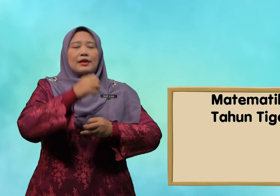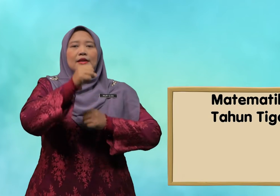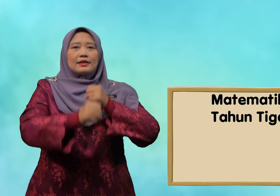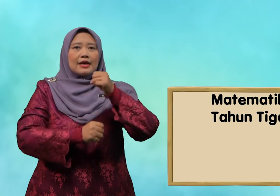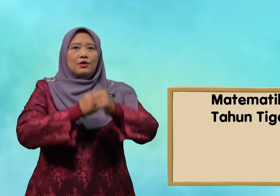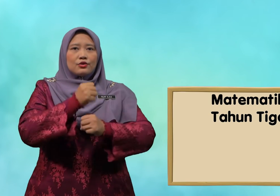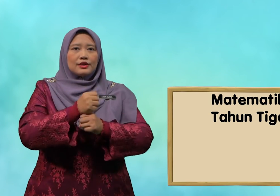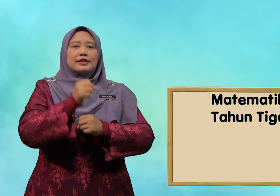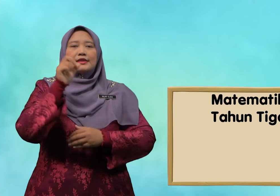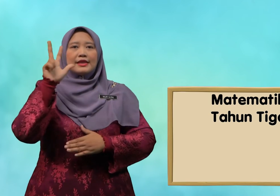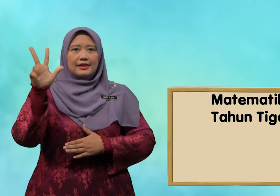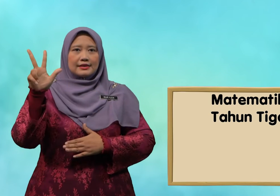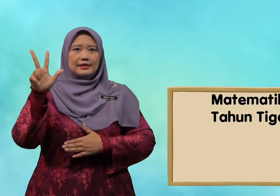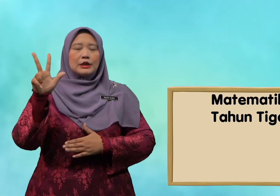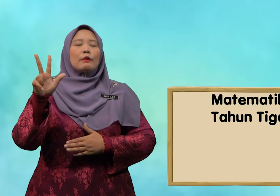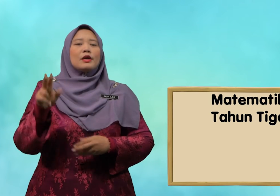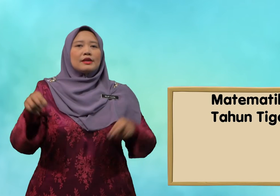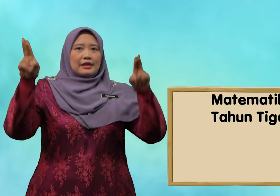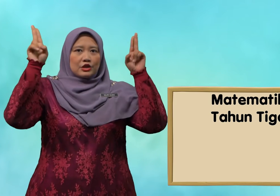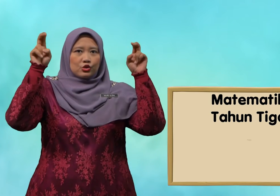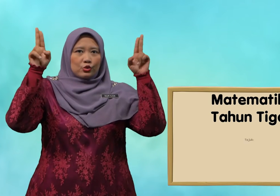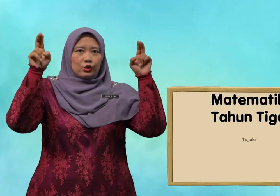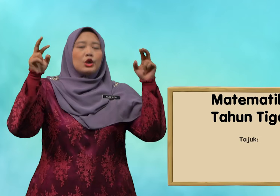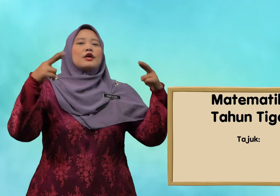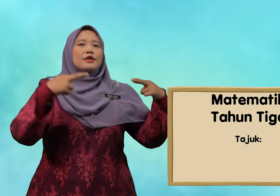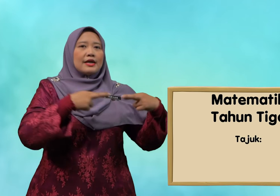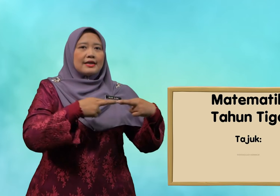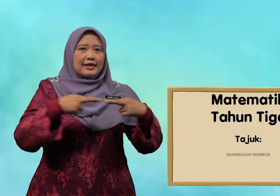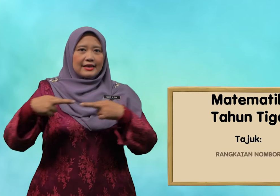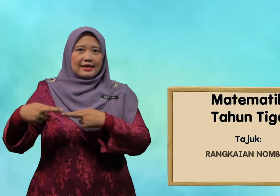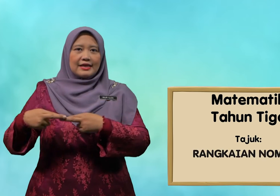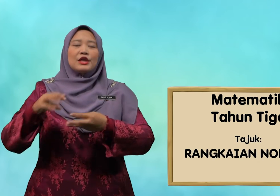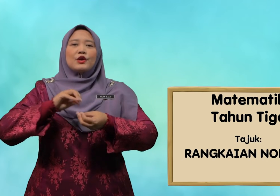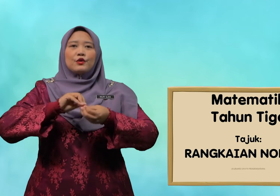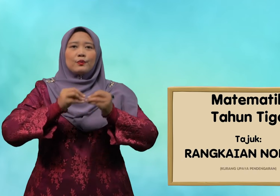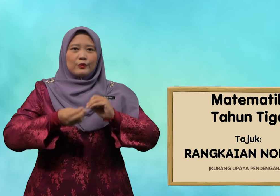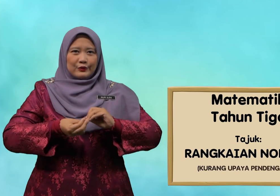Tahun 3 bertajuk Rangkaian Nombor.